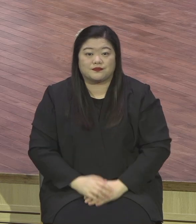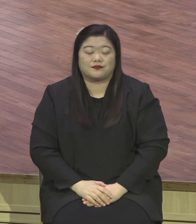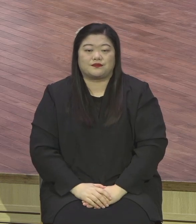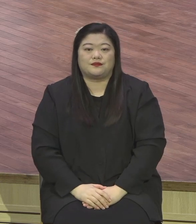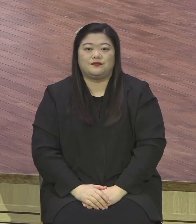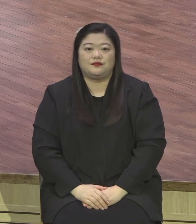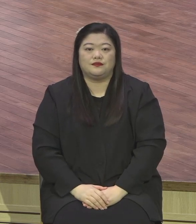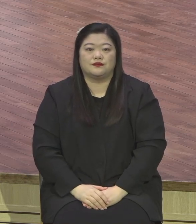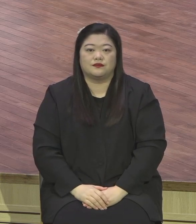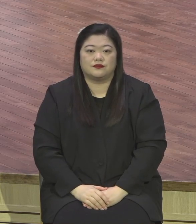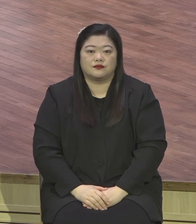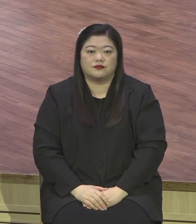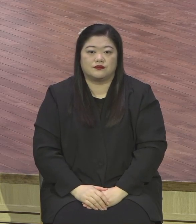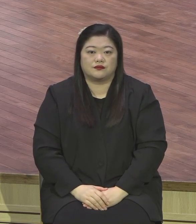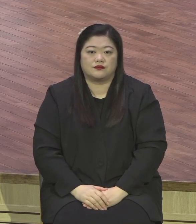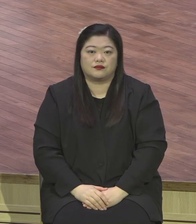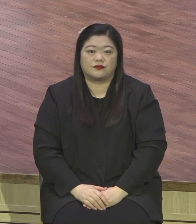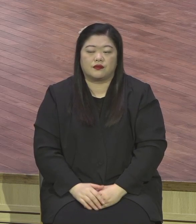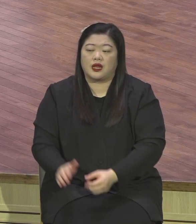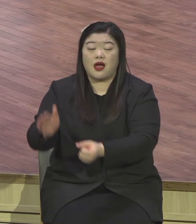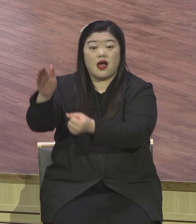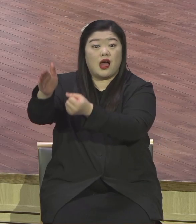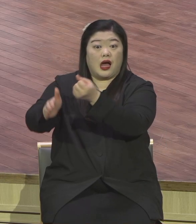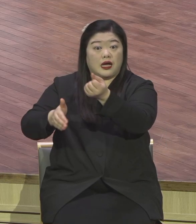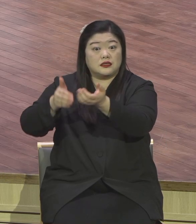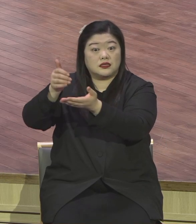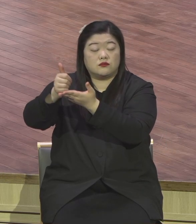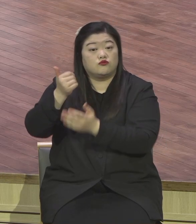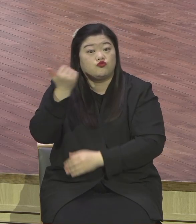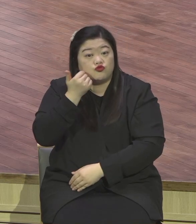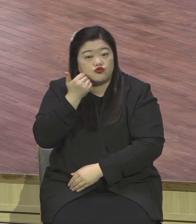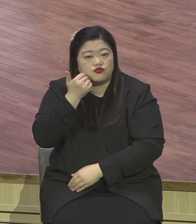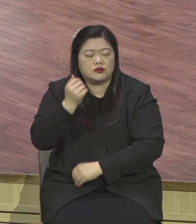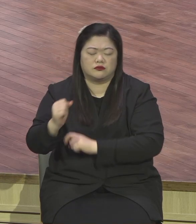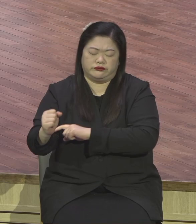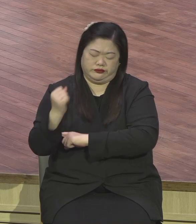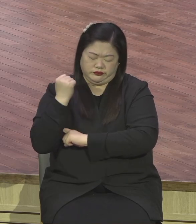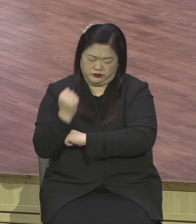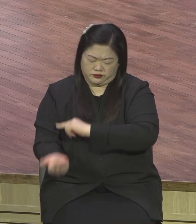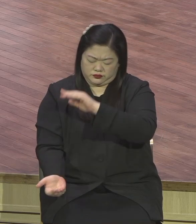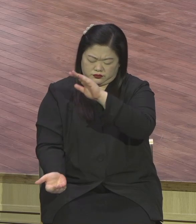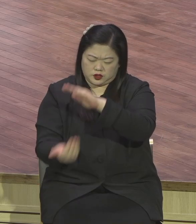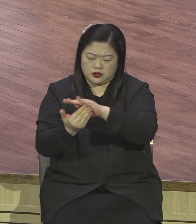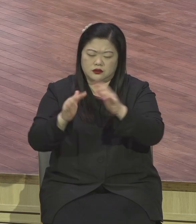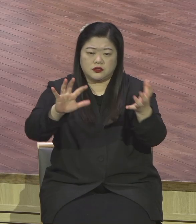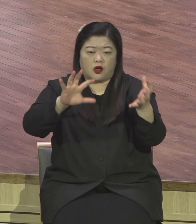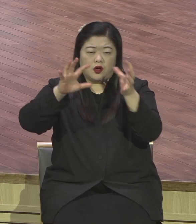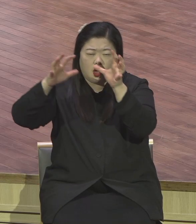하나님이시니까 전능하신 분이니까 우주만물을 다 쓰시는 분이니까 약속을 튀기시는 분이니까